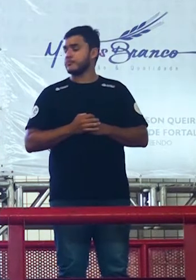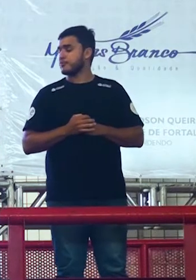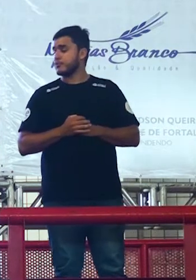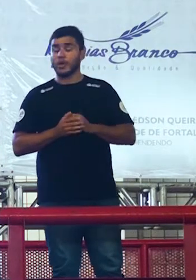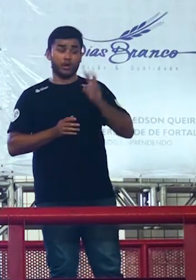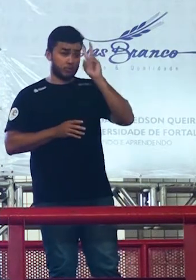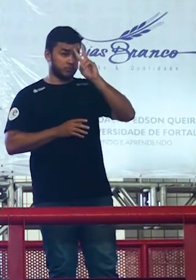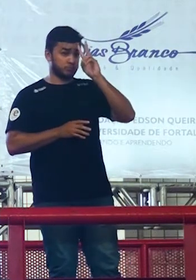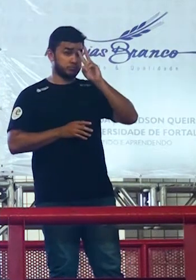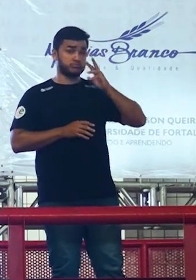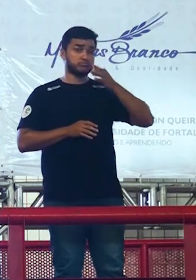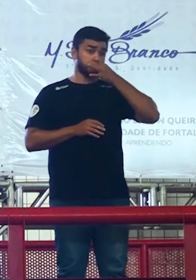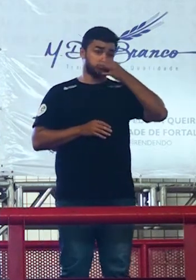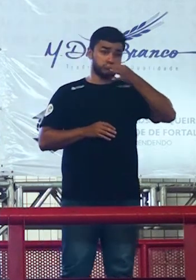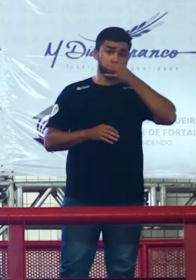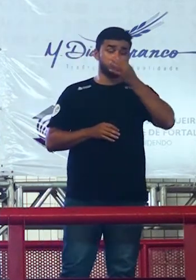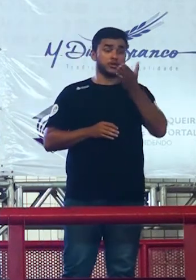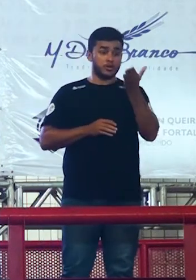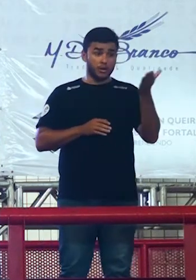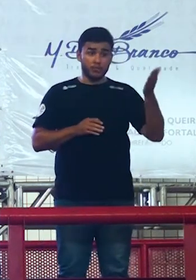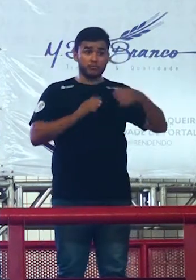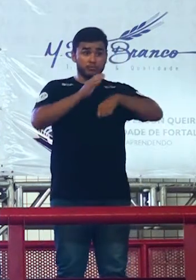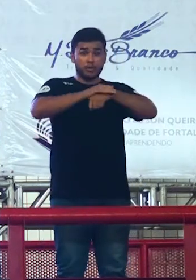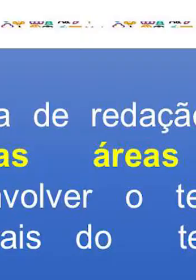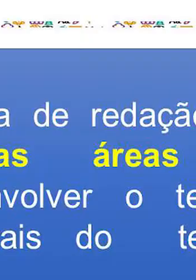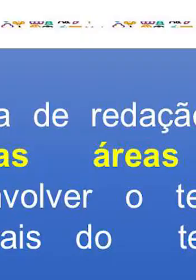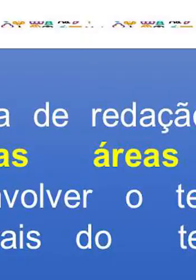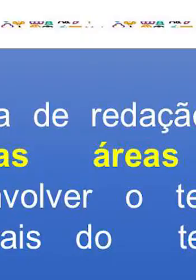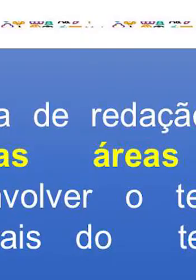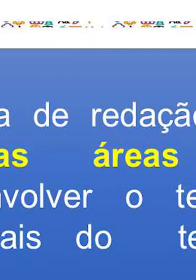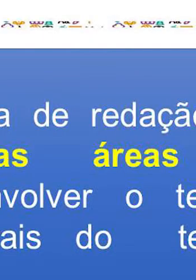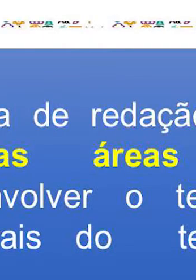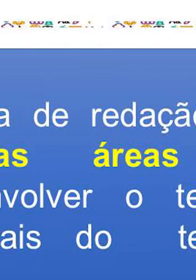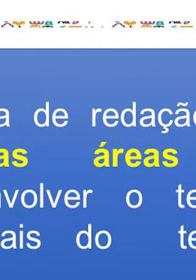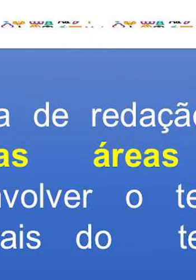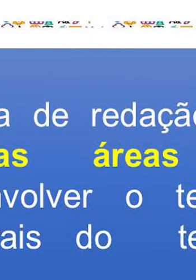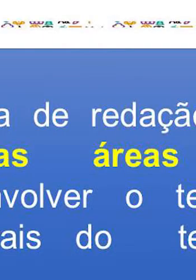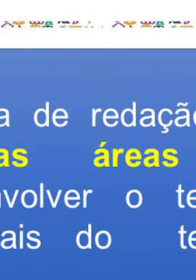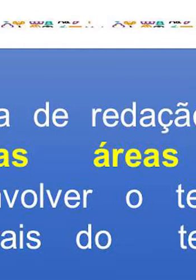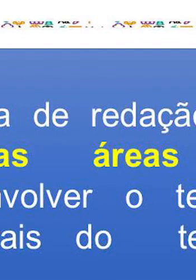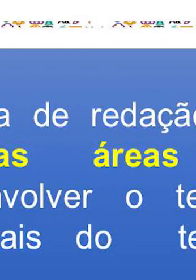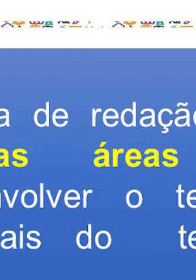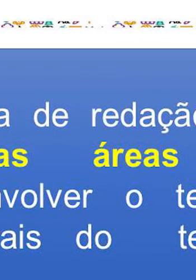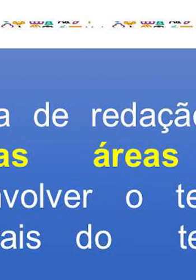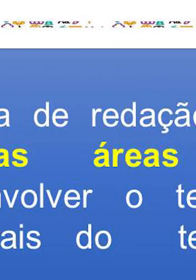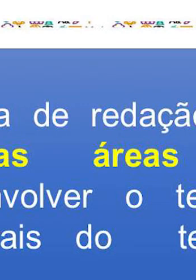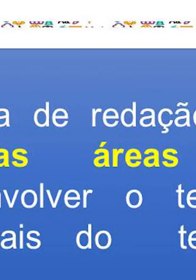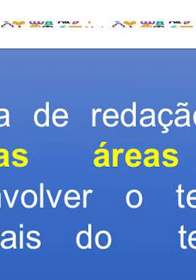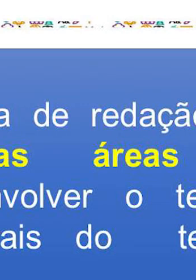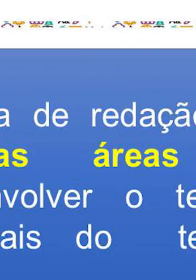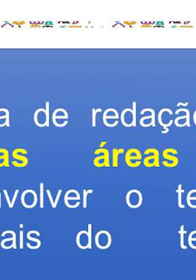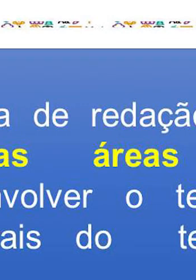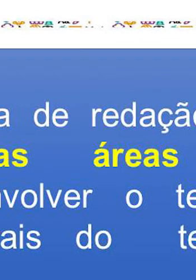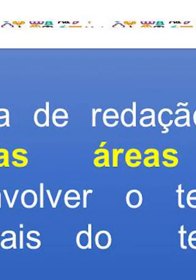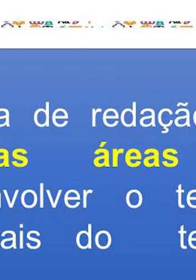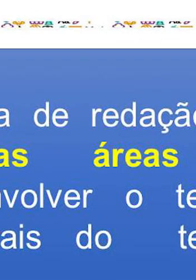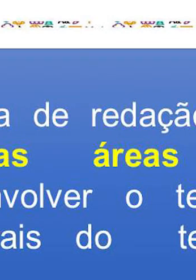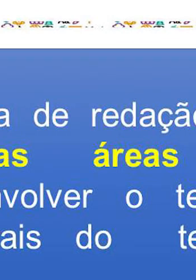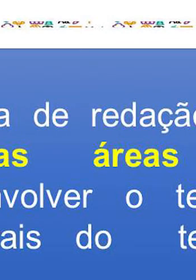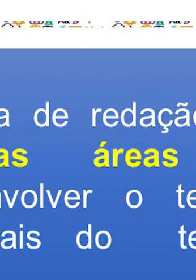lembrem-se galera a competência 2 do Enem é uma das mais importantes para se trabalhar